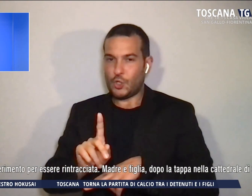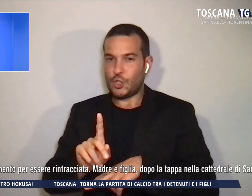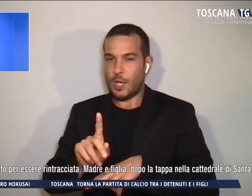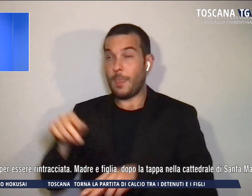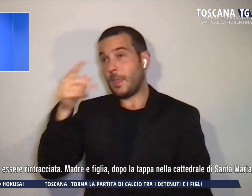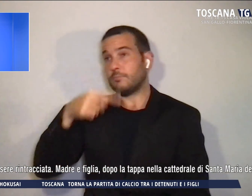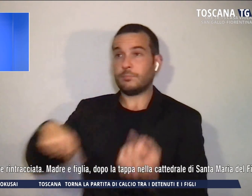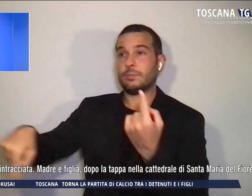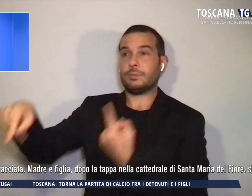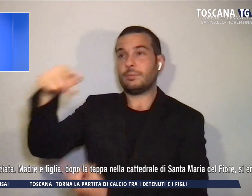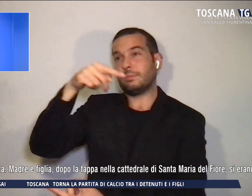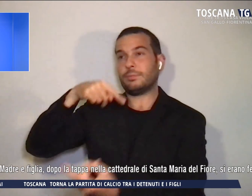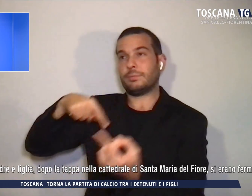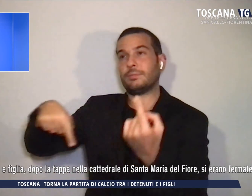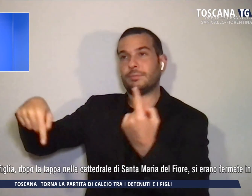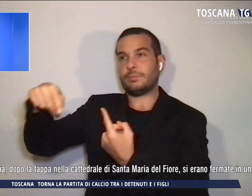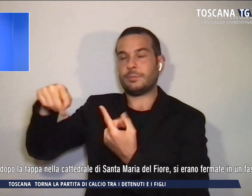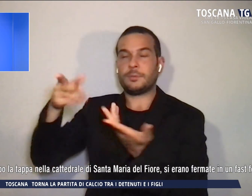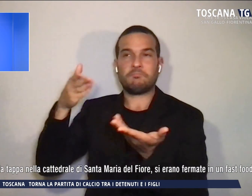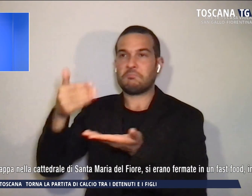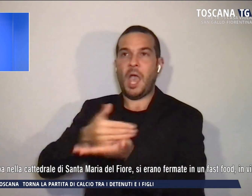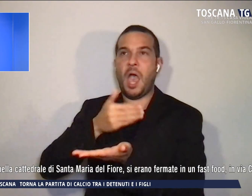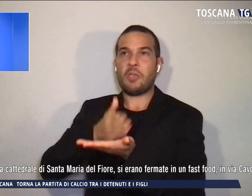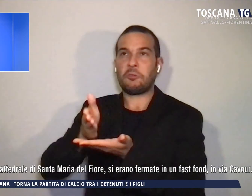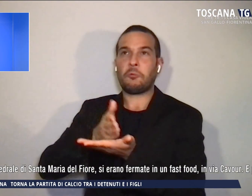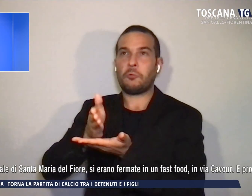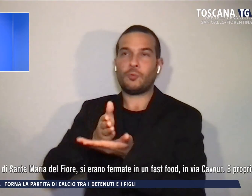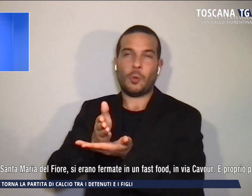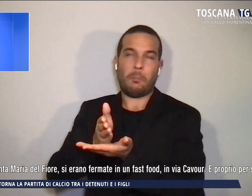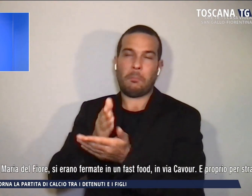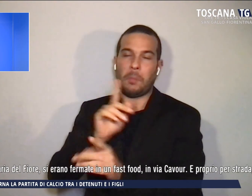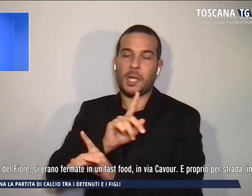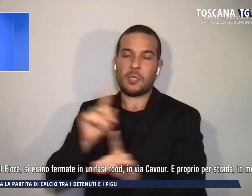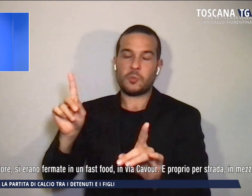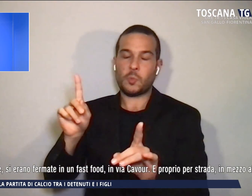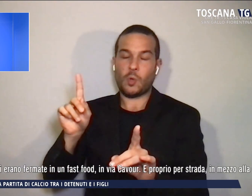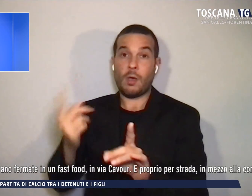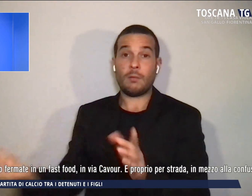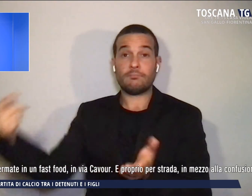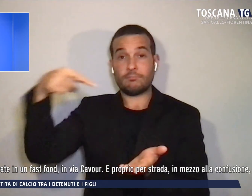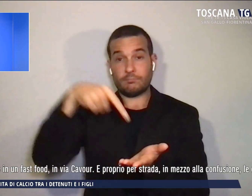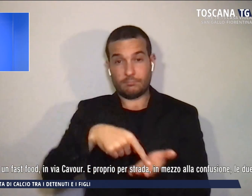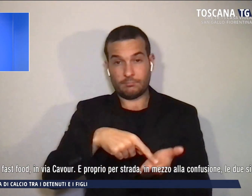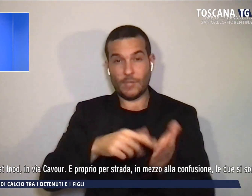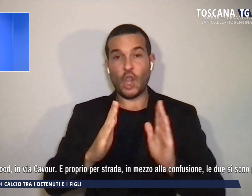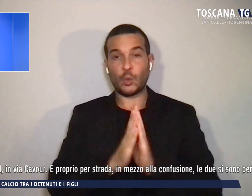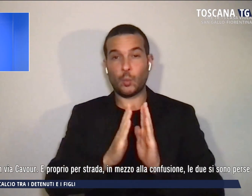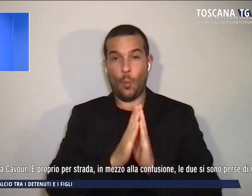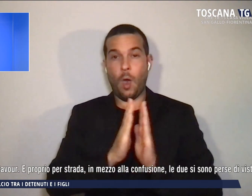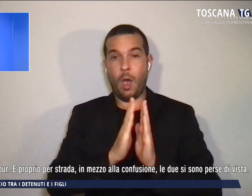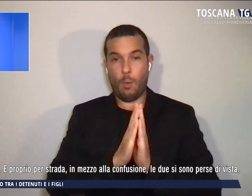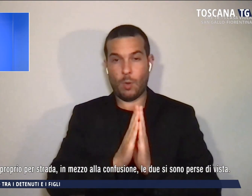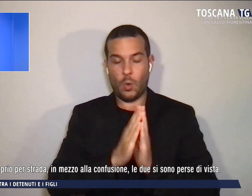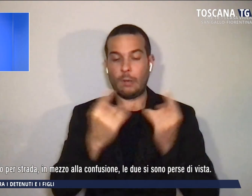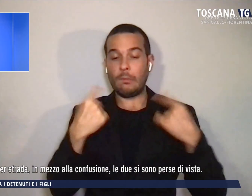senza chiedere aiuto a nessuno è ritornata sui gradini del Duomo dove era iniziato il tour